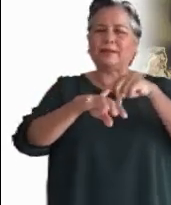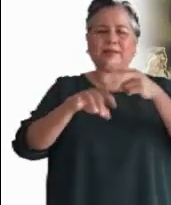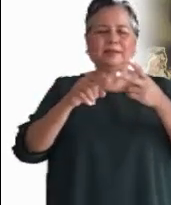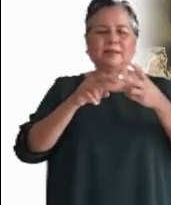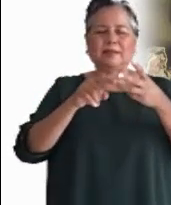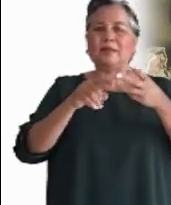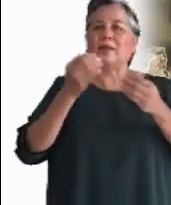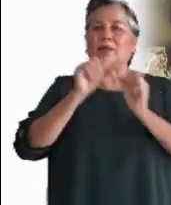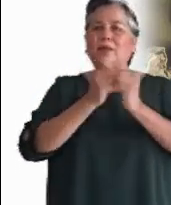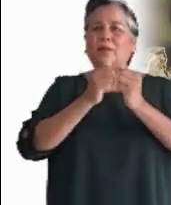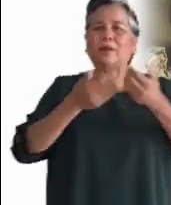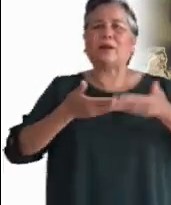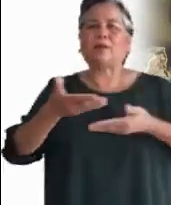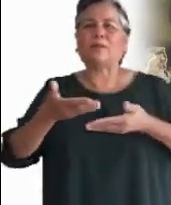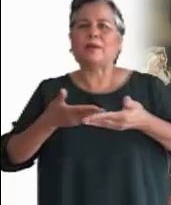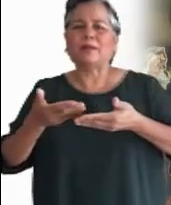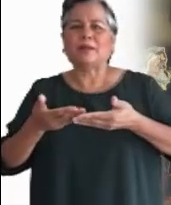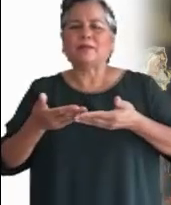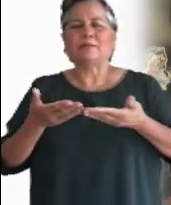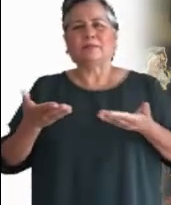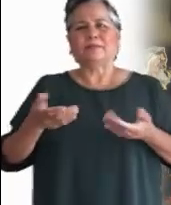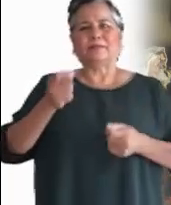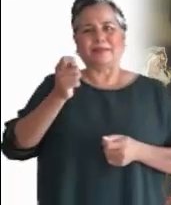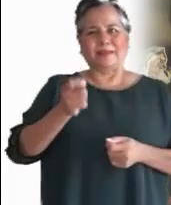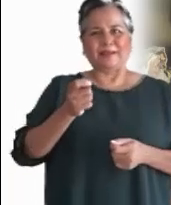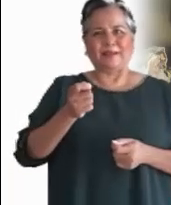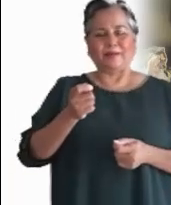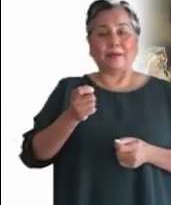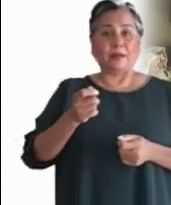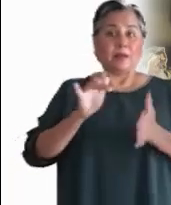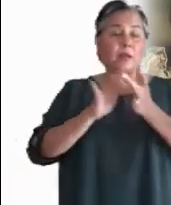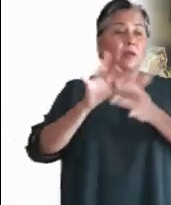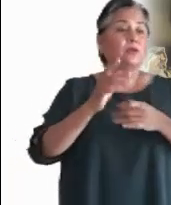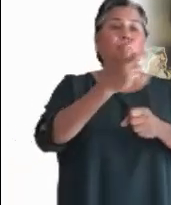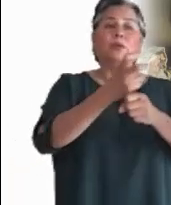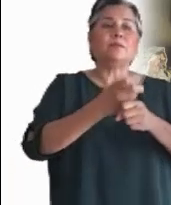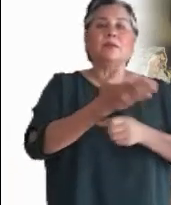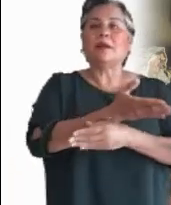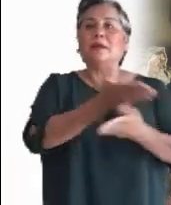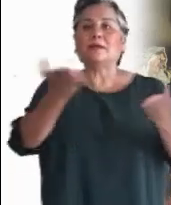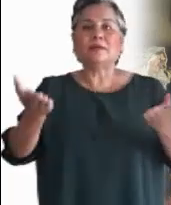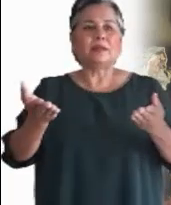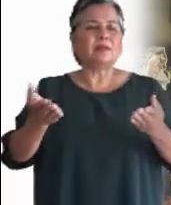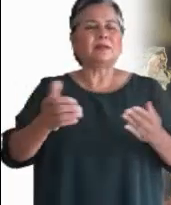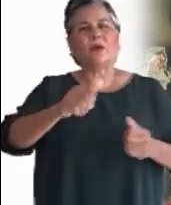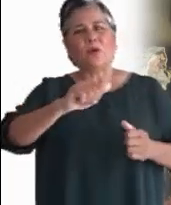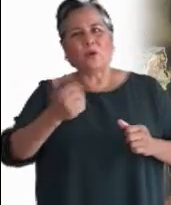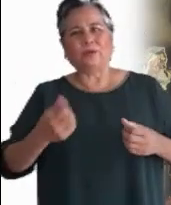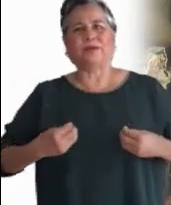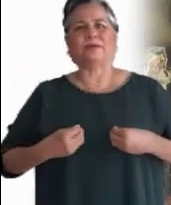está vivo e invita a superar los miedos, las angustias y a reconstruir la comunidad.